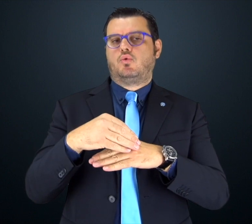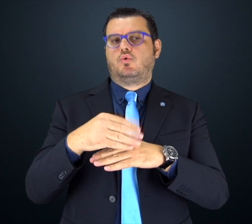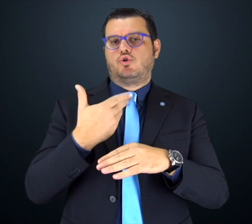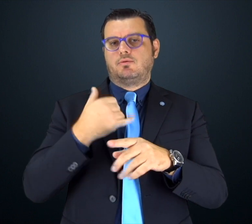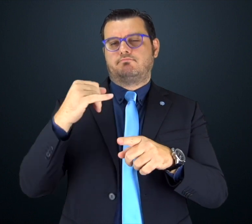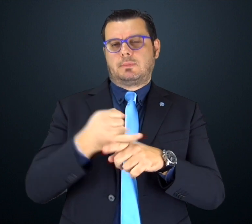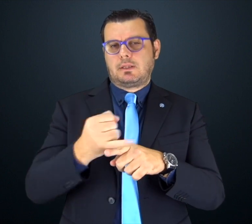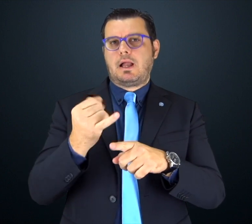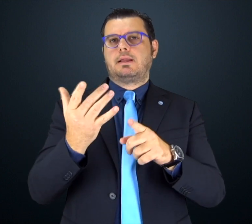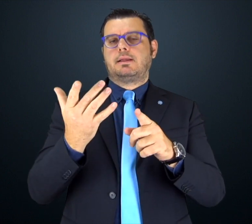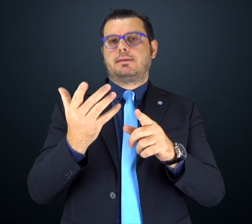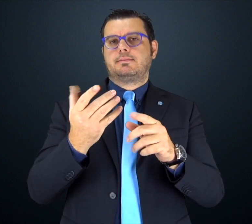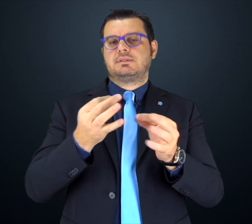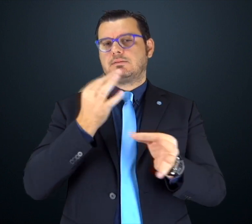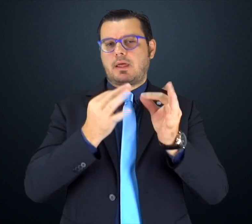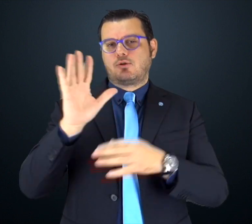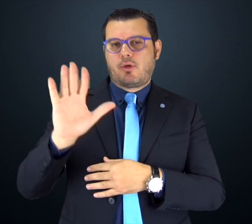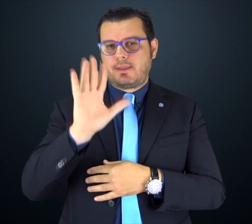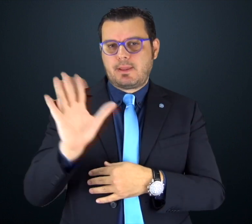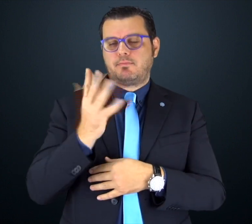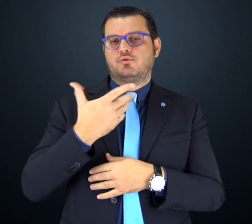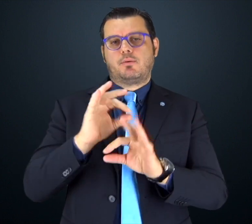Vi daremo notizia di qualunque aggiornamento.